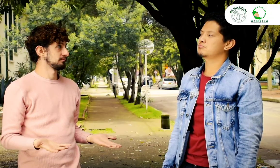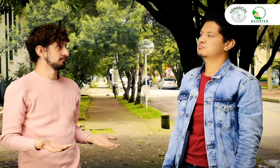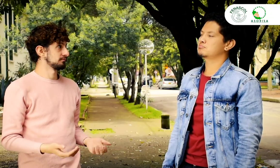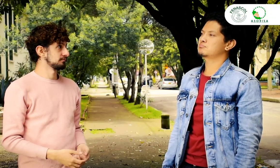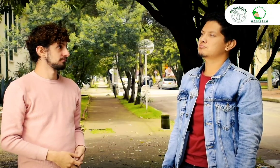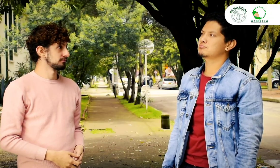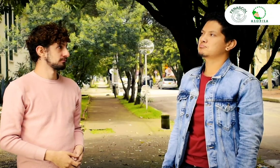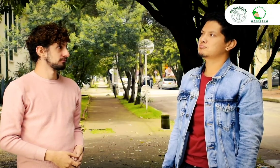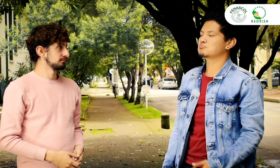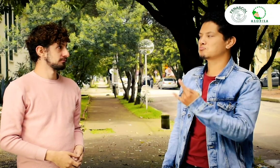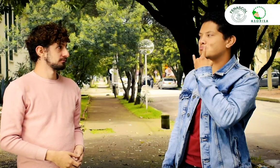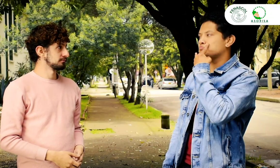Buen punto